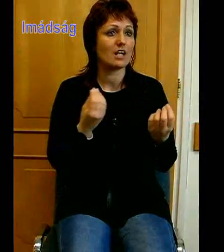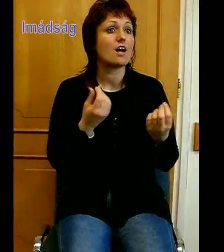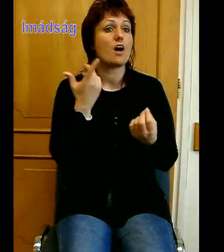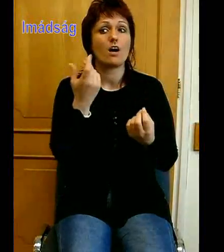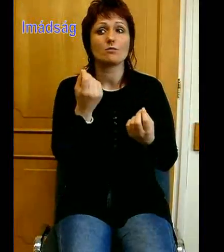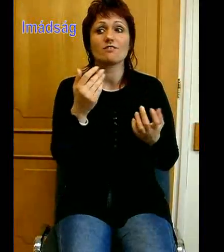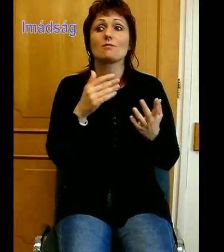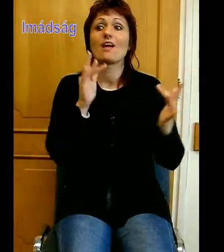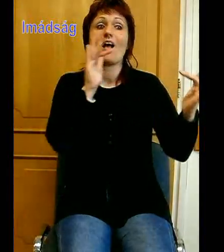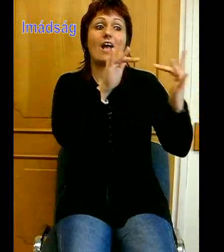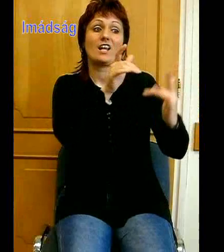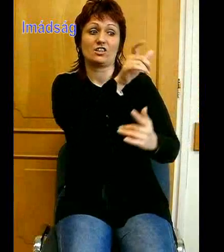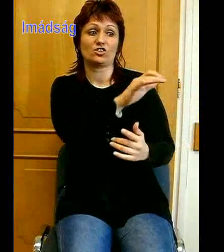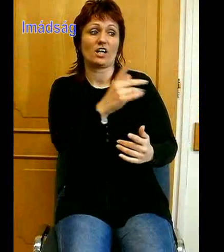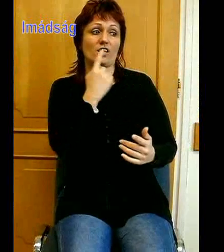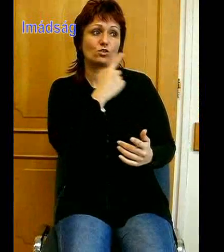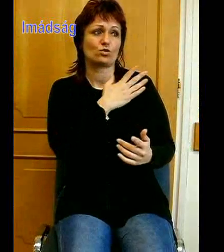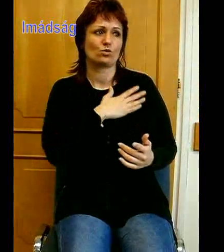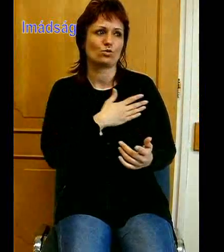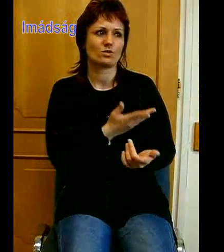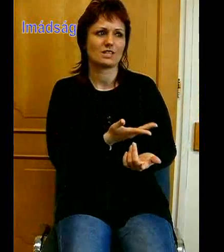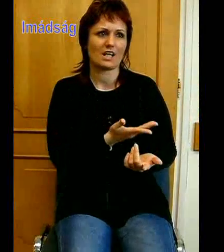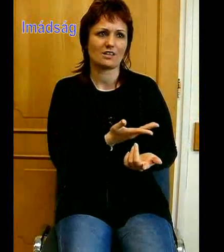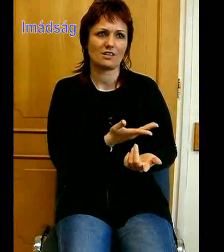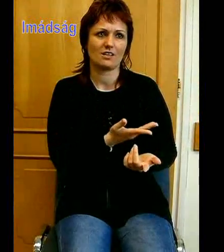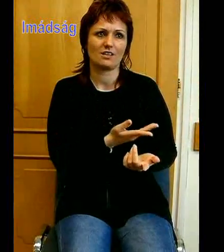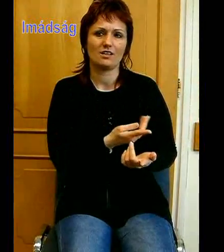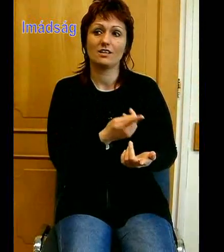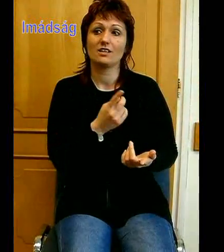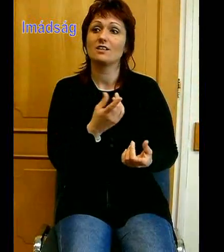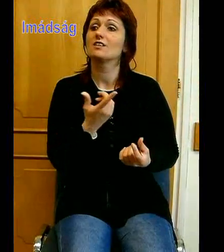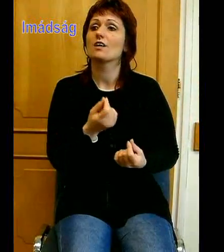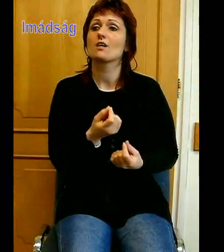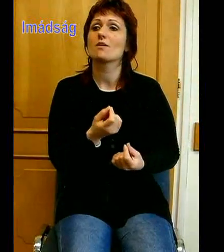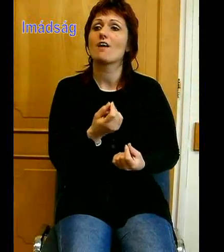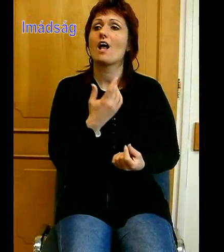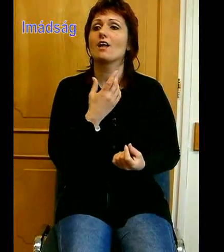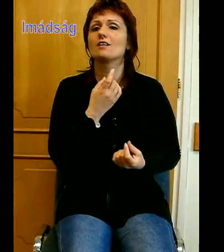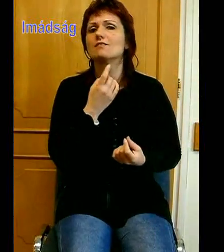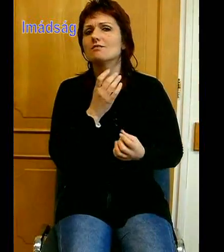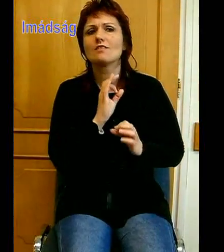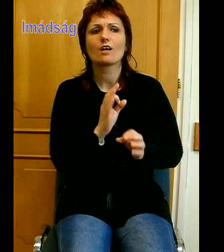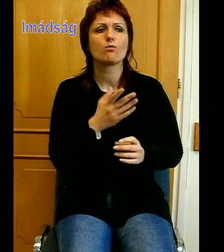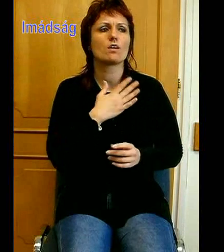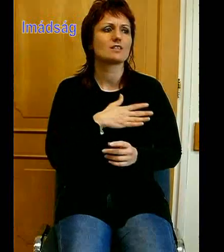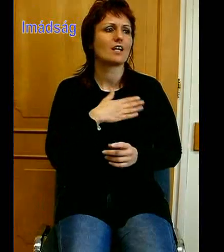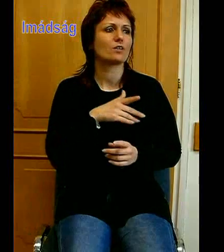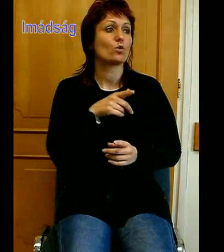szeretni. De amivel kiváltképpen szeretjük azokat, akikért Te kiváltképpen